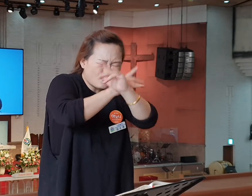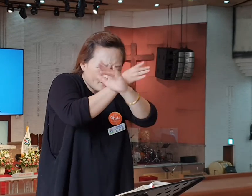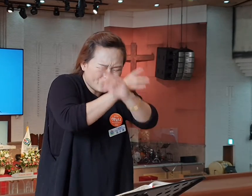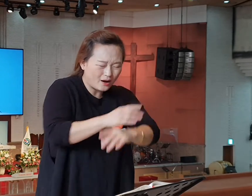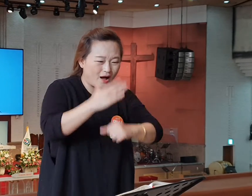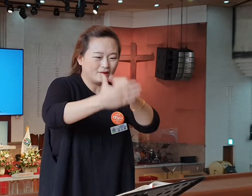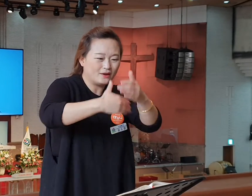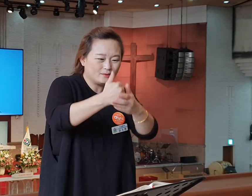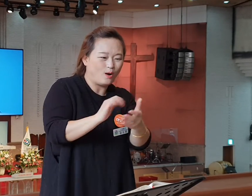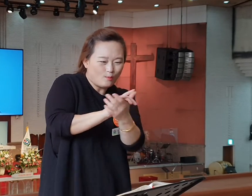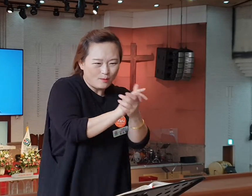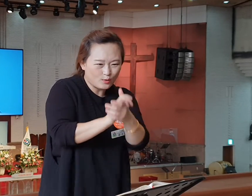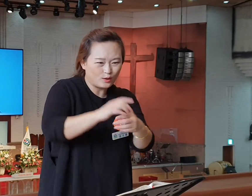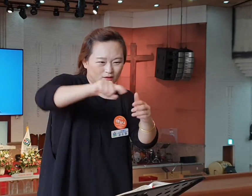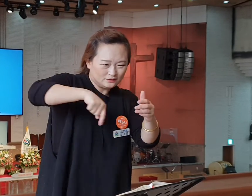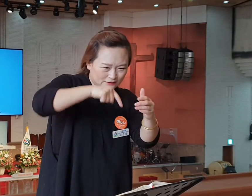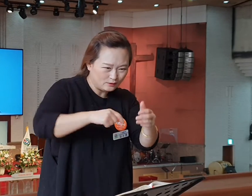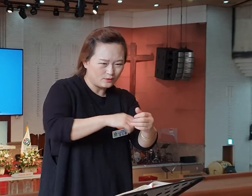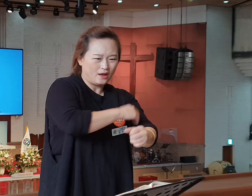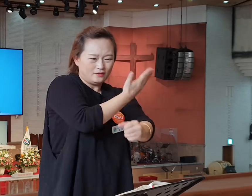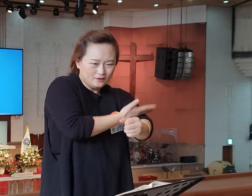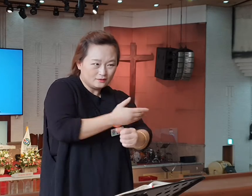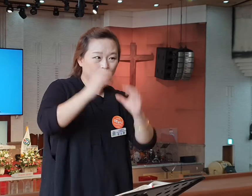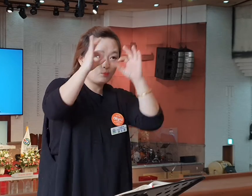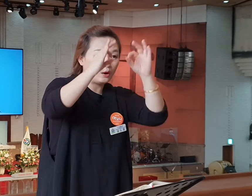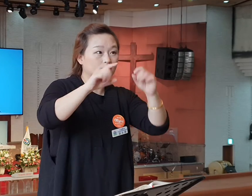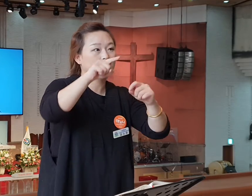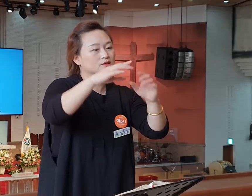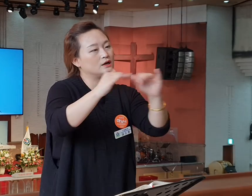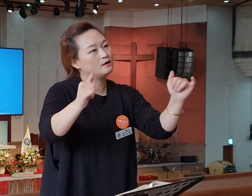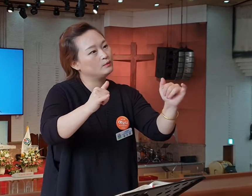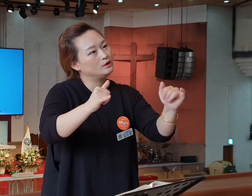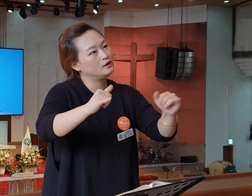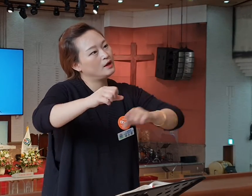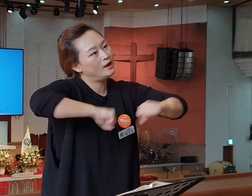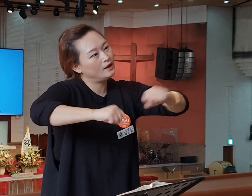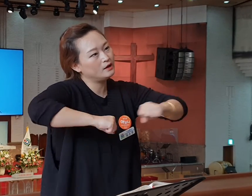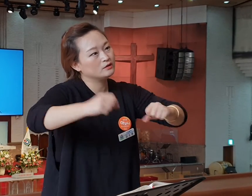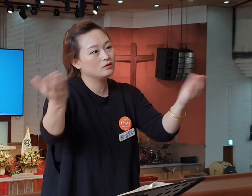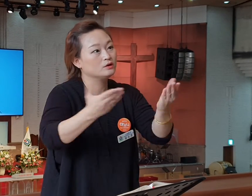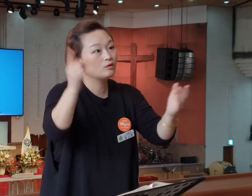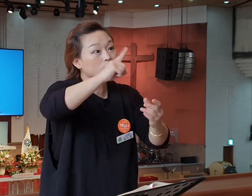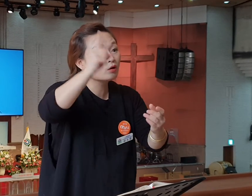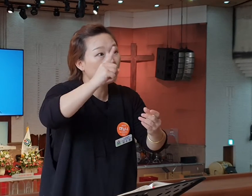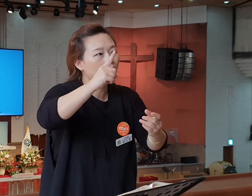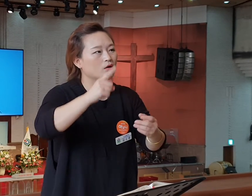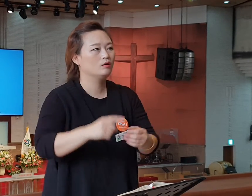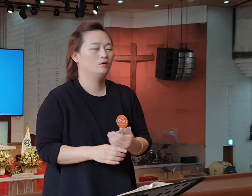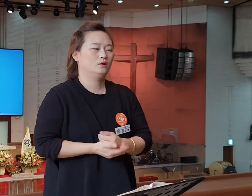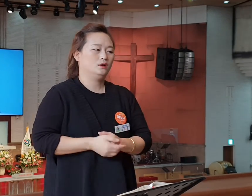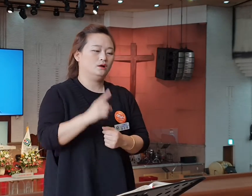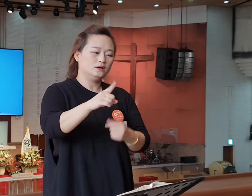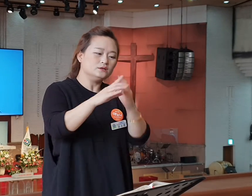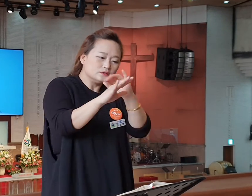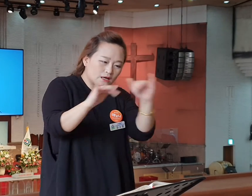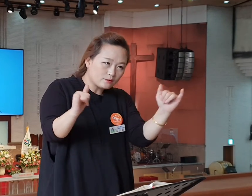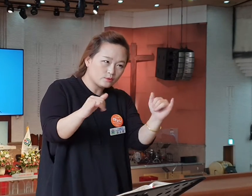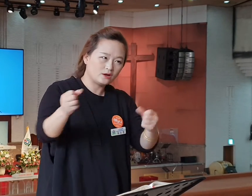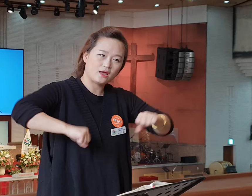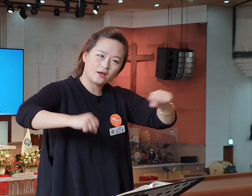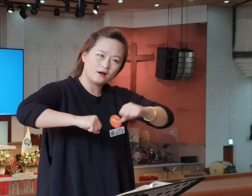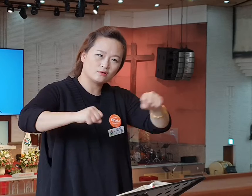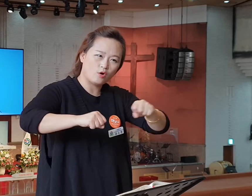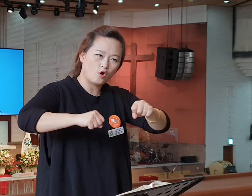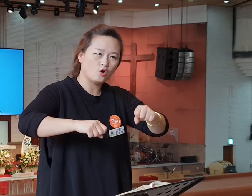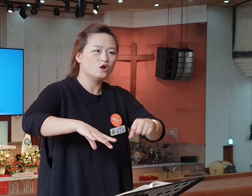가운데 하나님의 희한한 능을 보았던 이 사람들 이 사람들이 한 일은 뭐겠습니까? 다른 것 아니에요. 이 사람들이 했던 일들은